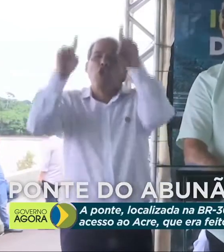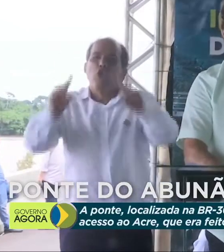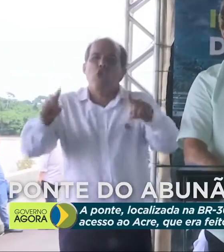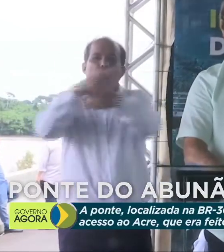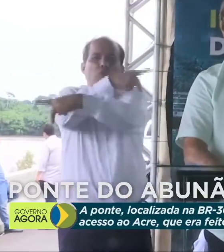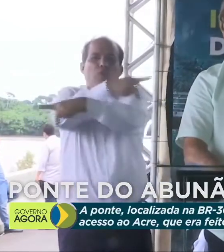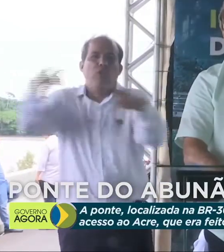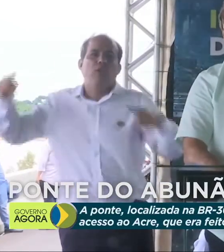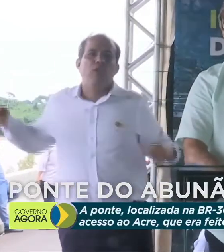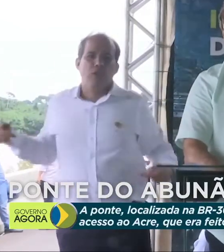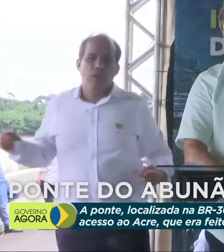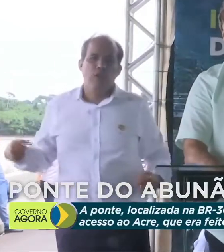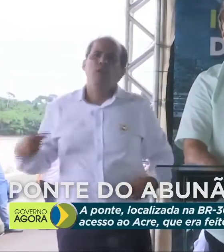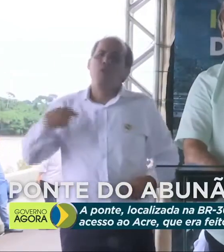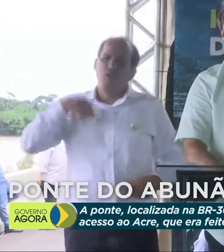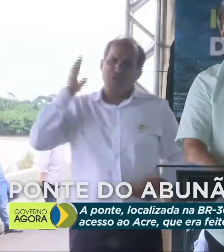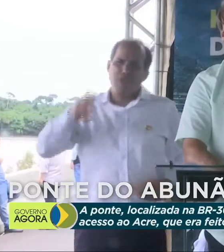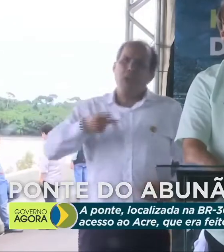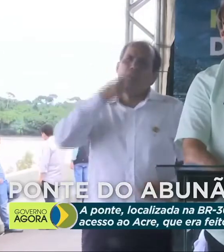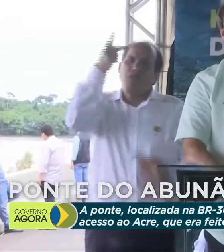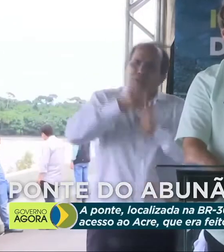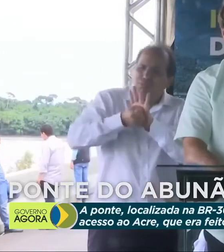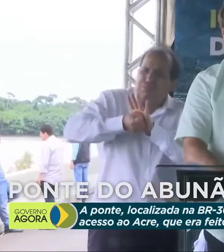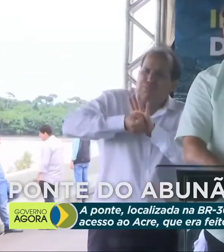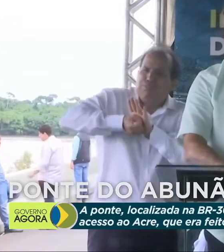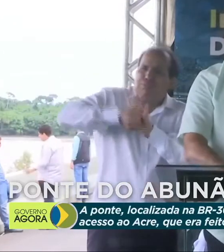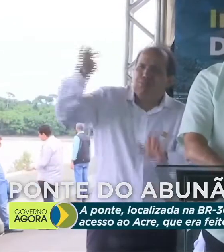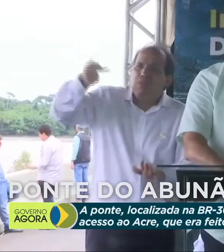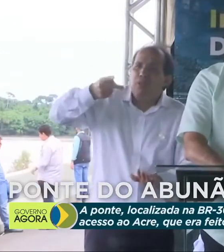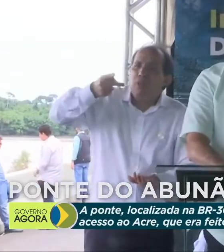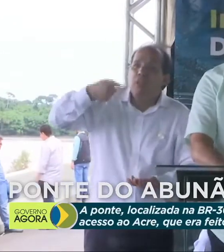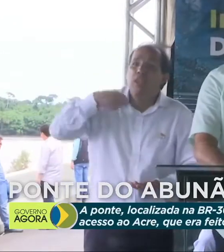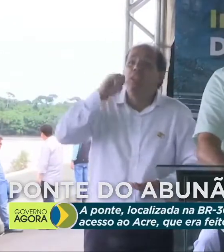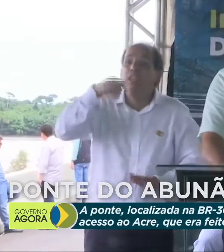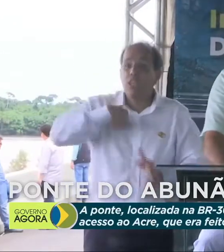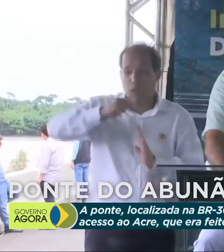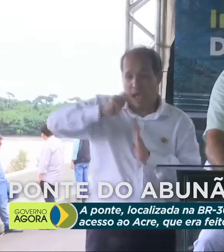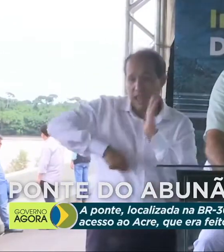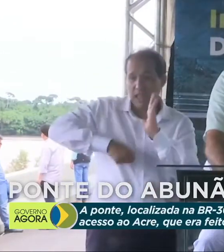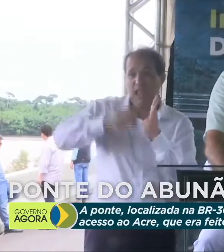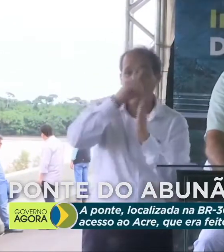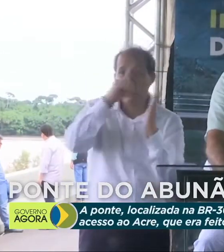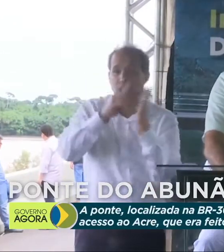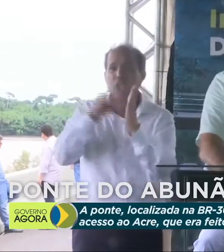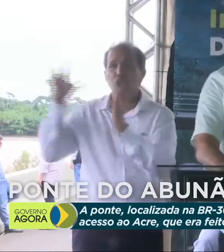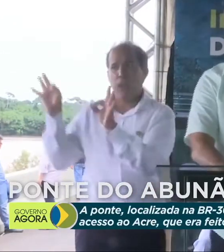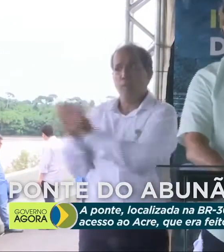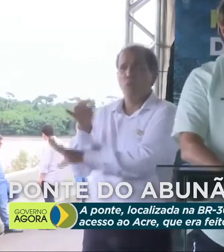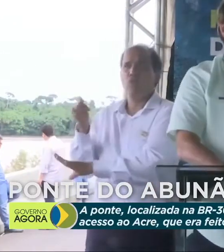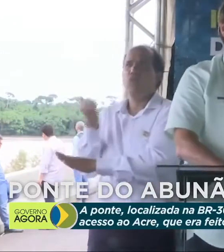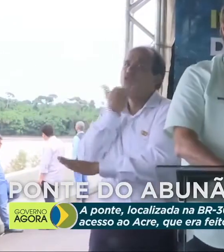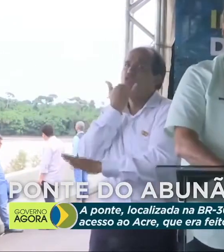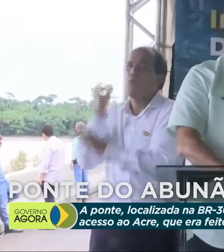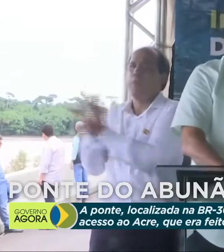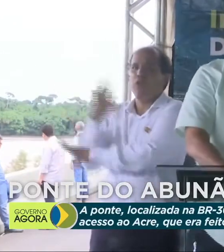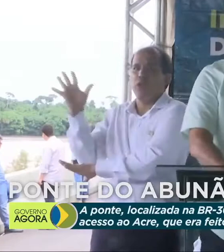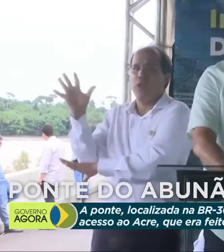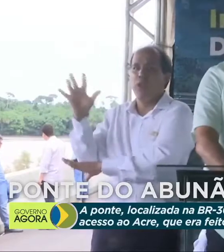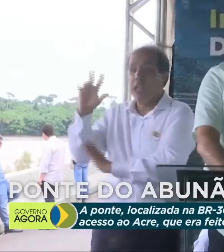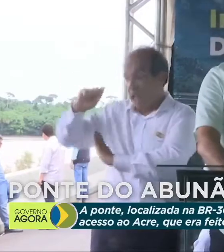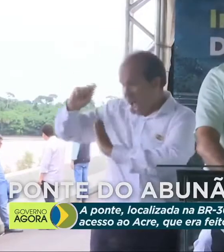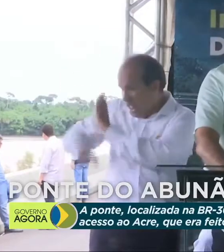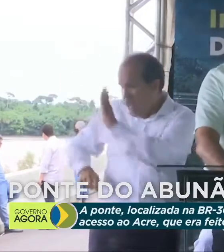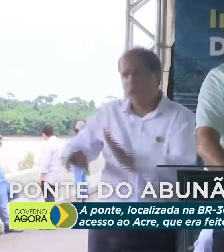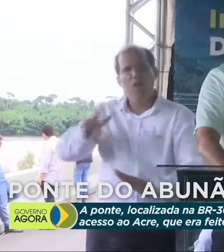Tenho falado, se baixar um decreto, que já está pronto, todos cumprirão.